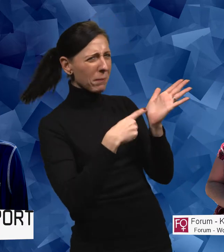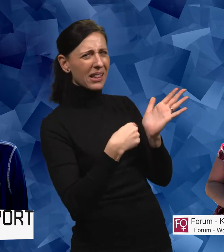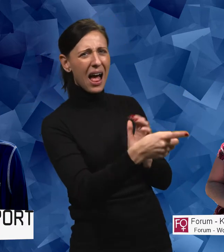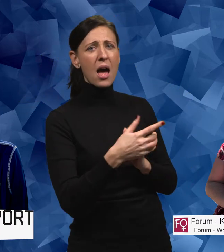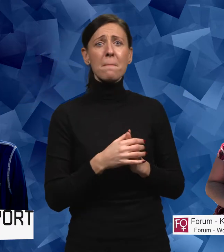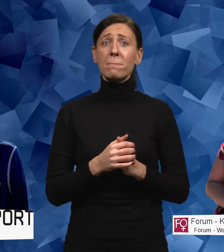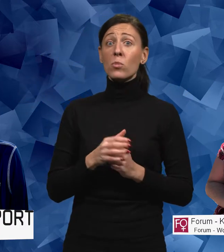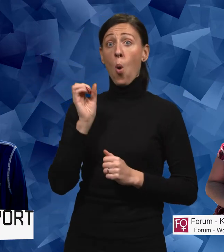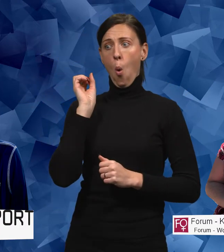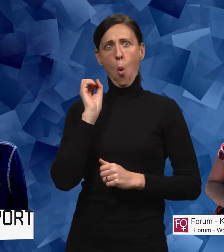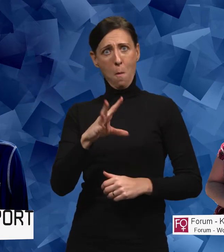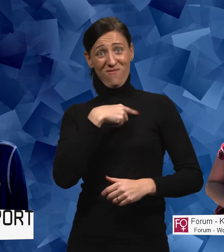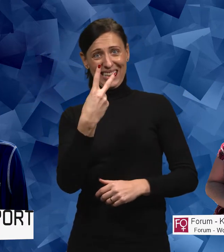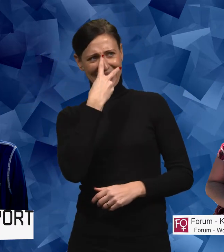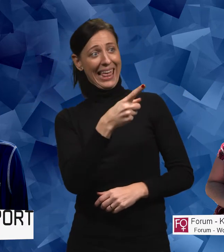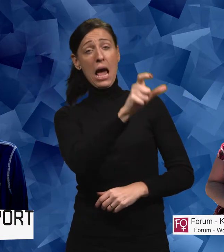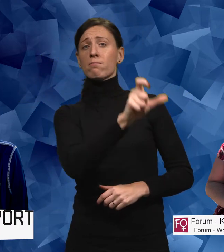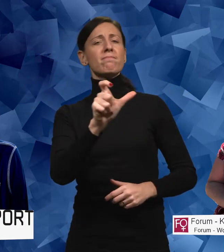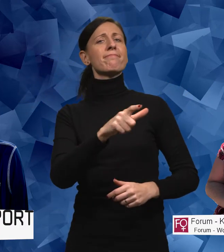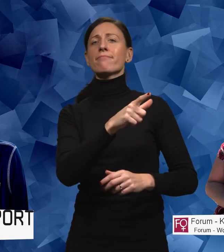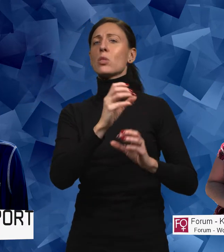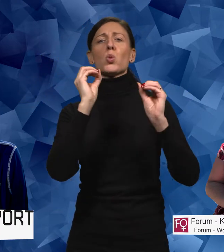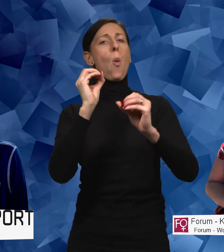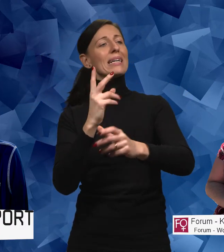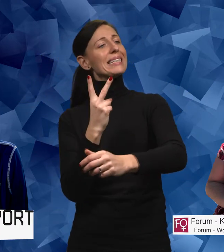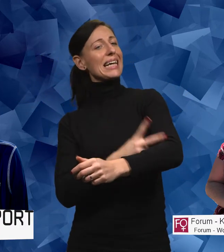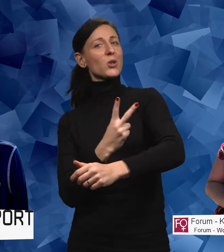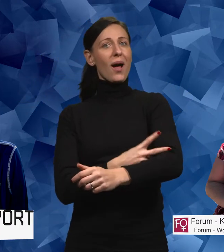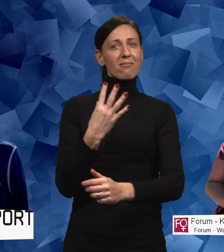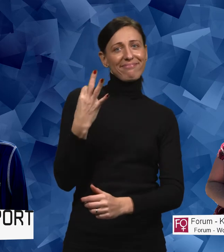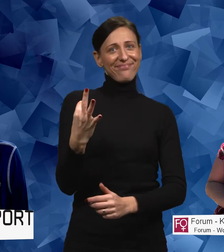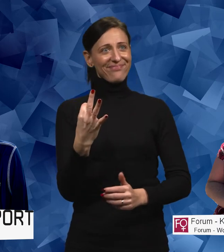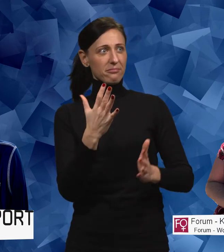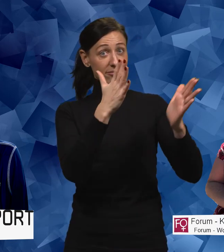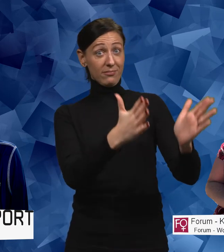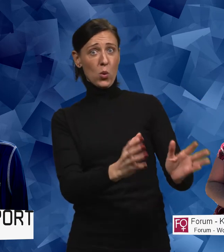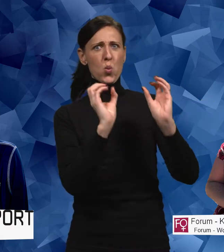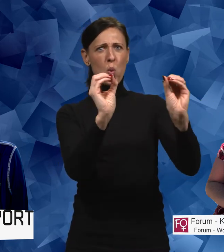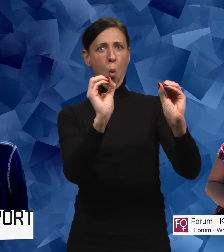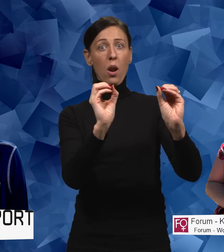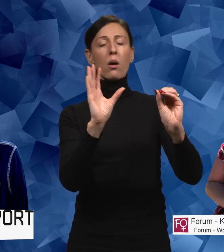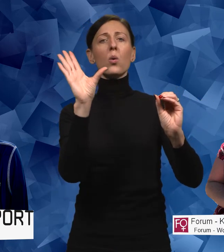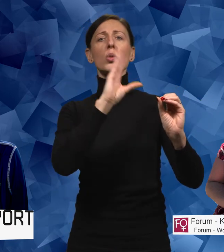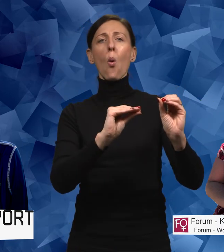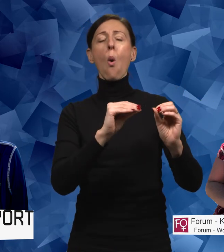ses som sexuella varor så ses vi heller inte som offer för